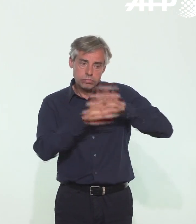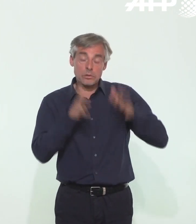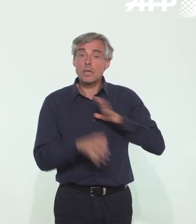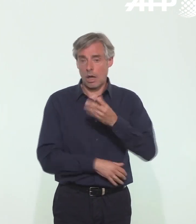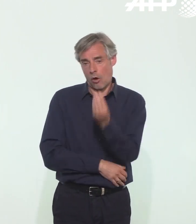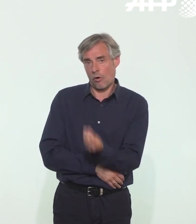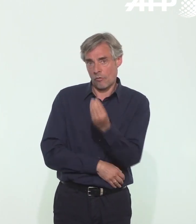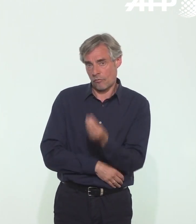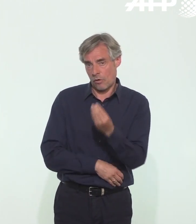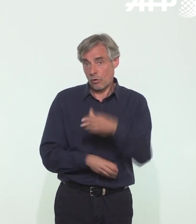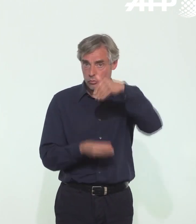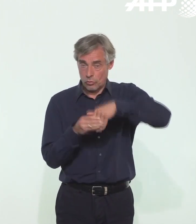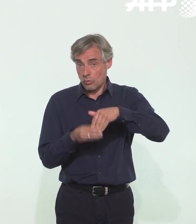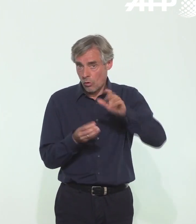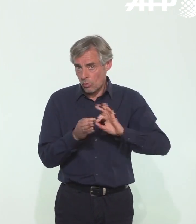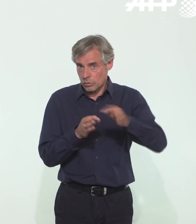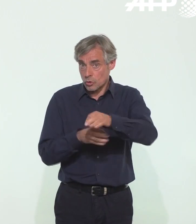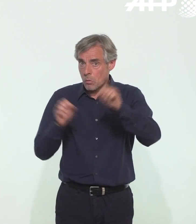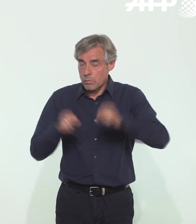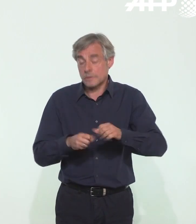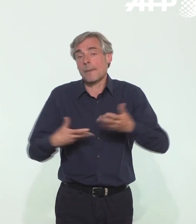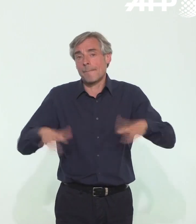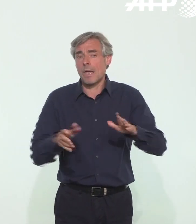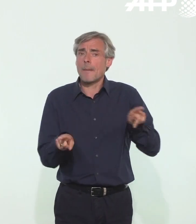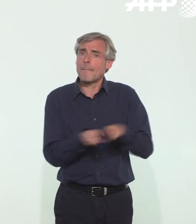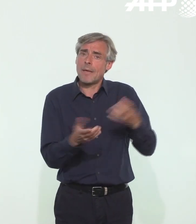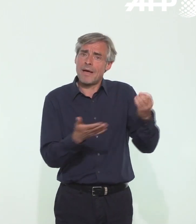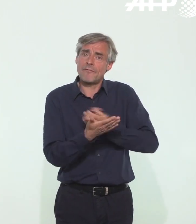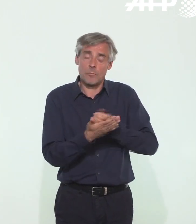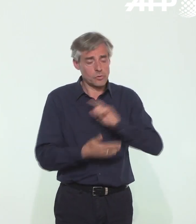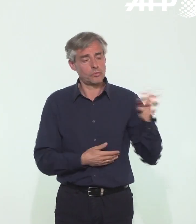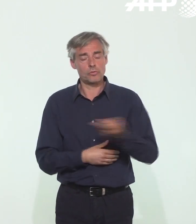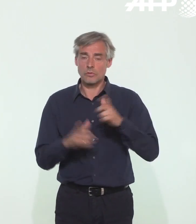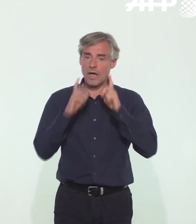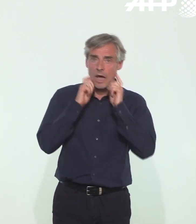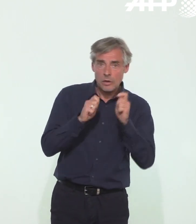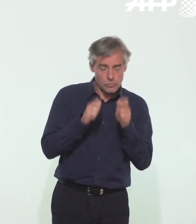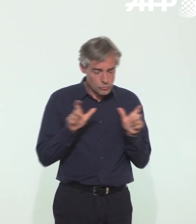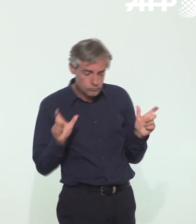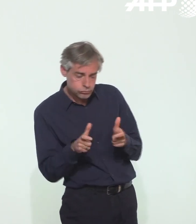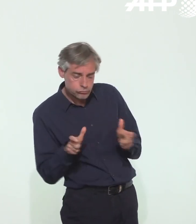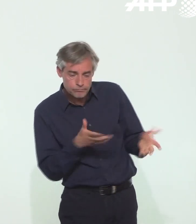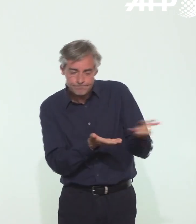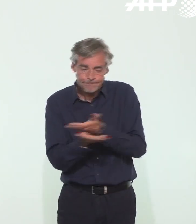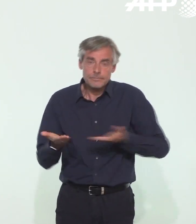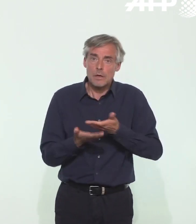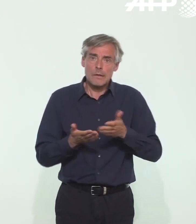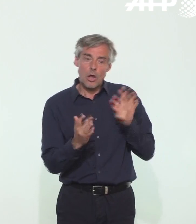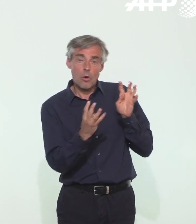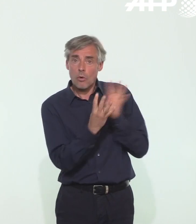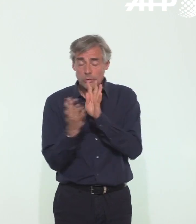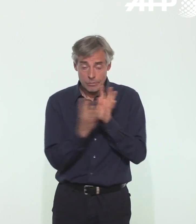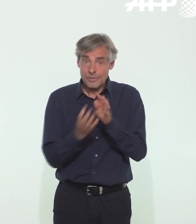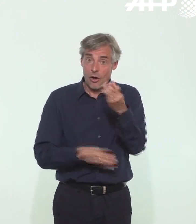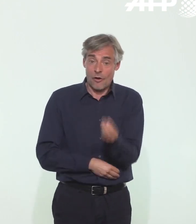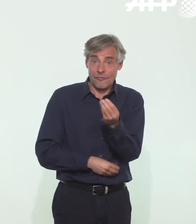porteurs, il peut y avoir des enfants contagieux. Mais là encore, même message, nous sommes attentifs aux symptômes, nous sommes attentifs à aller rechercher les contacts et donc quand